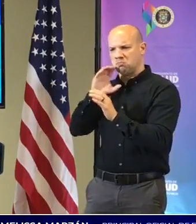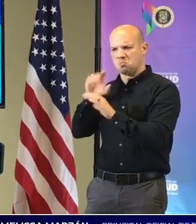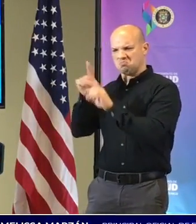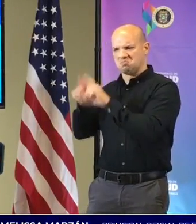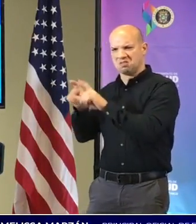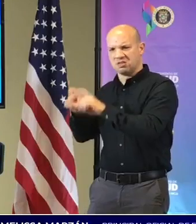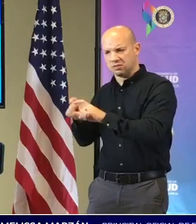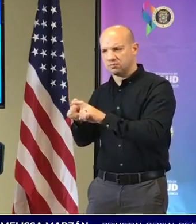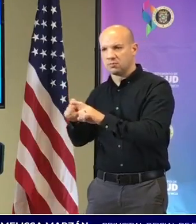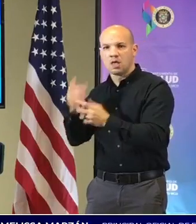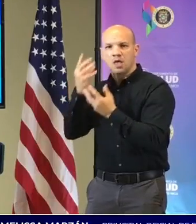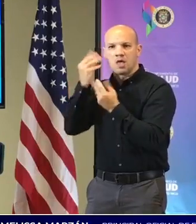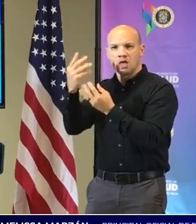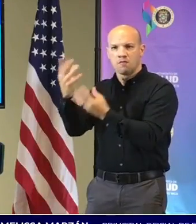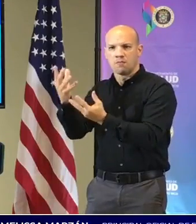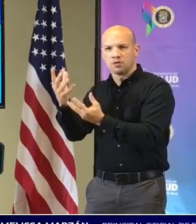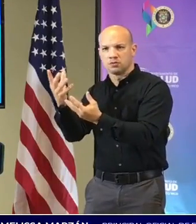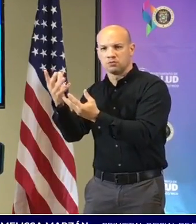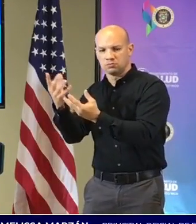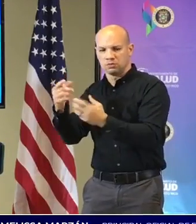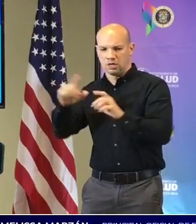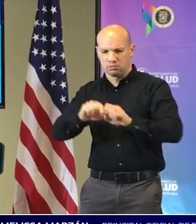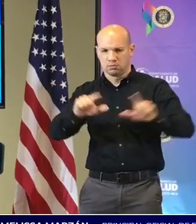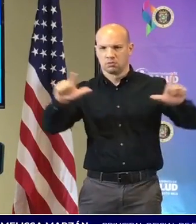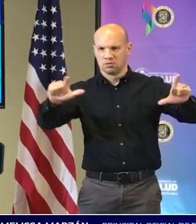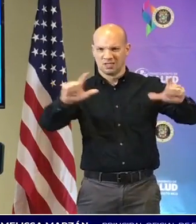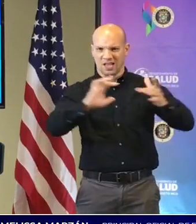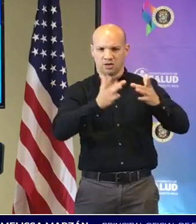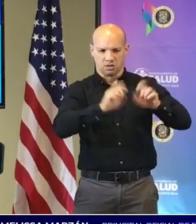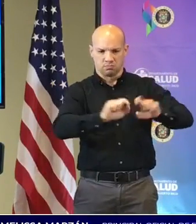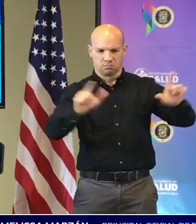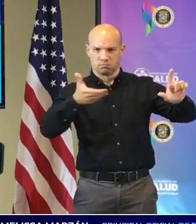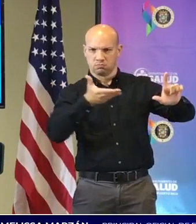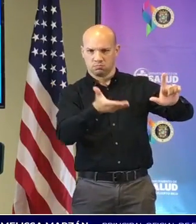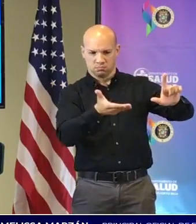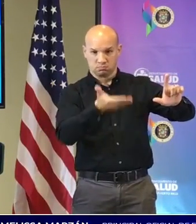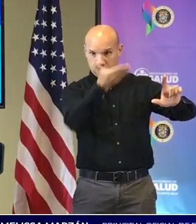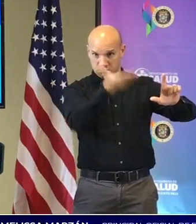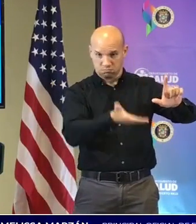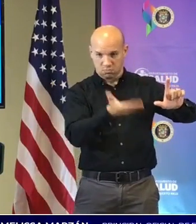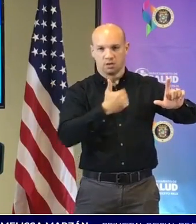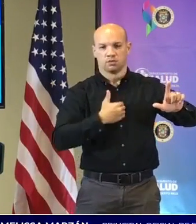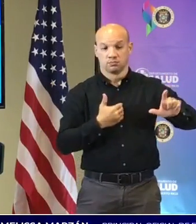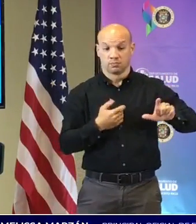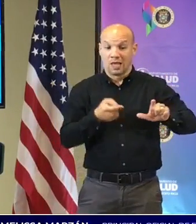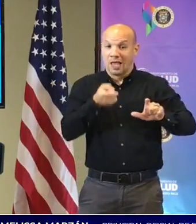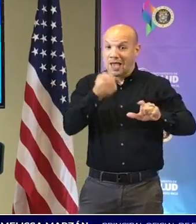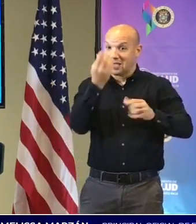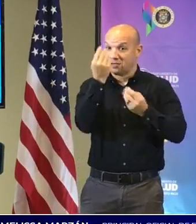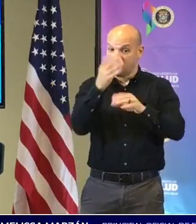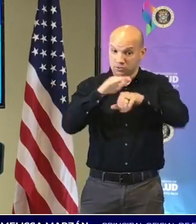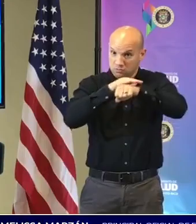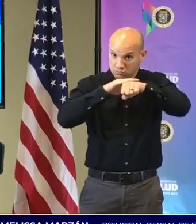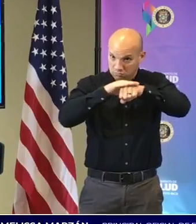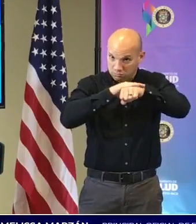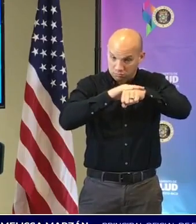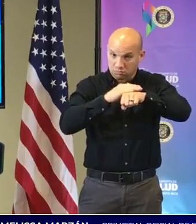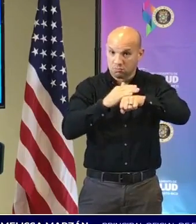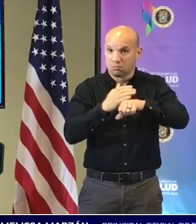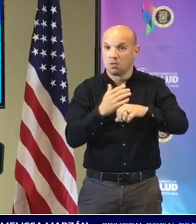que nosotros hemos recibido en el bioportal y es un dato preliminar porque va a pasar por un proceso de